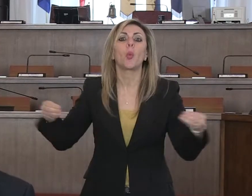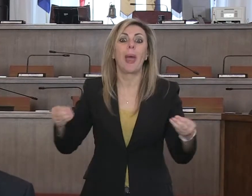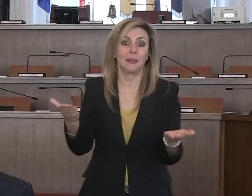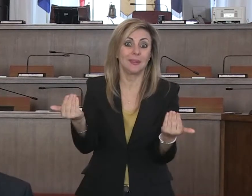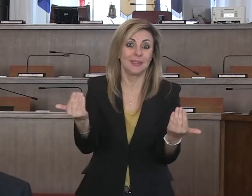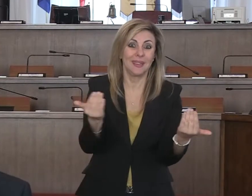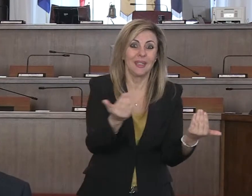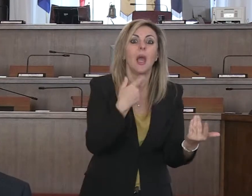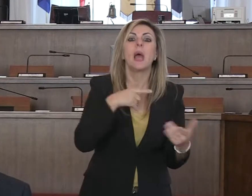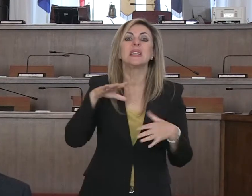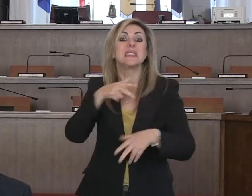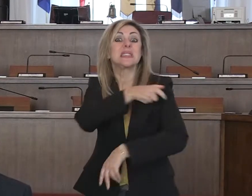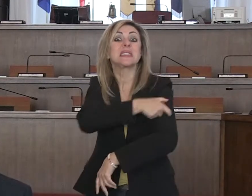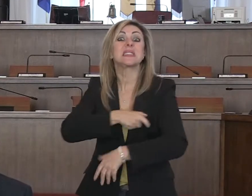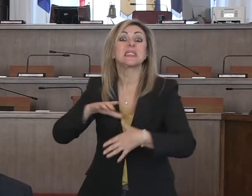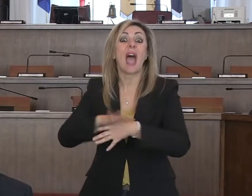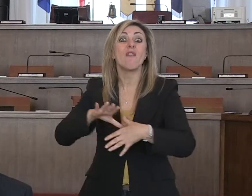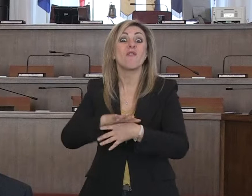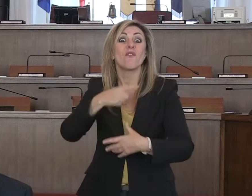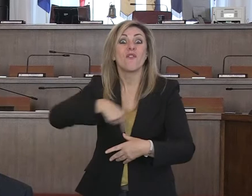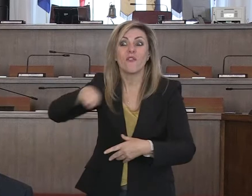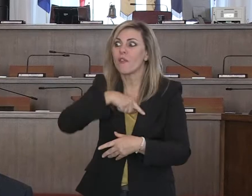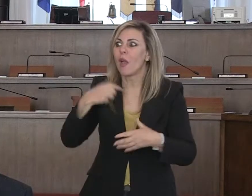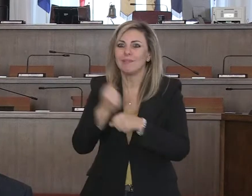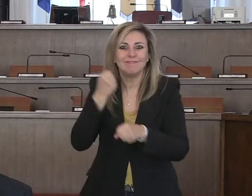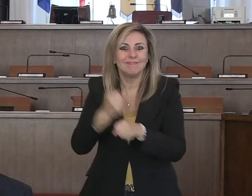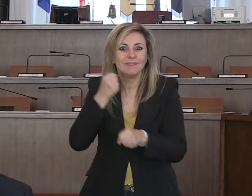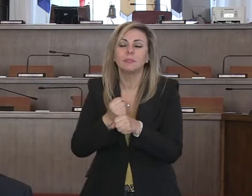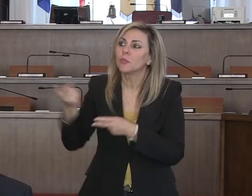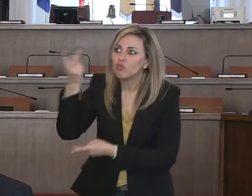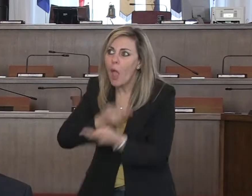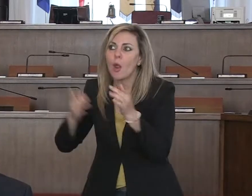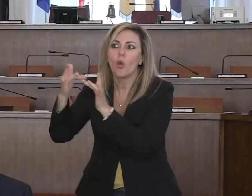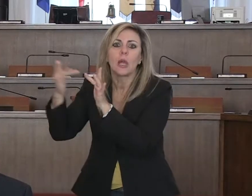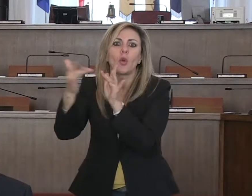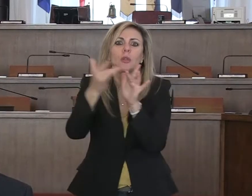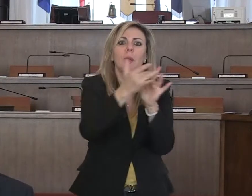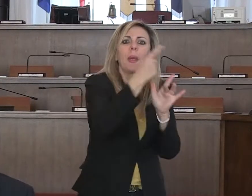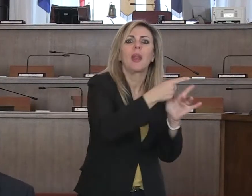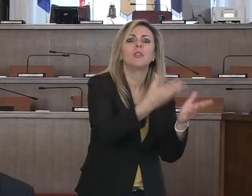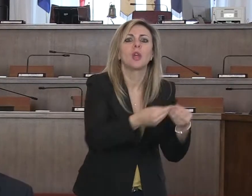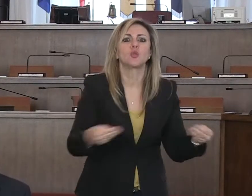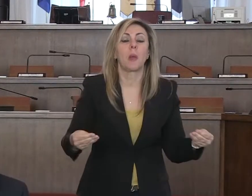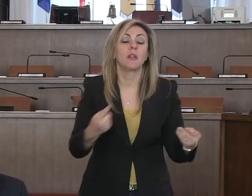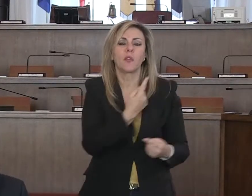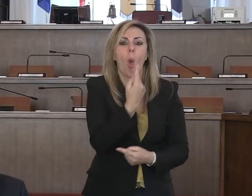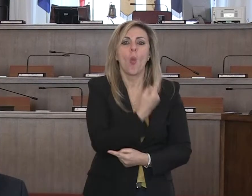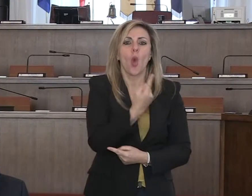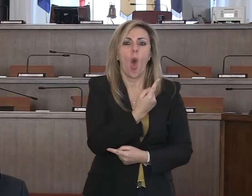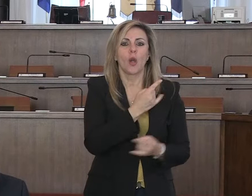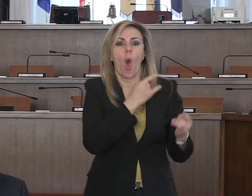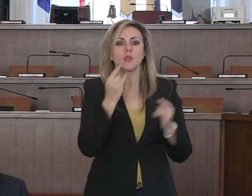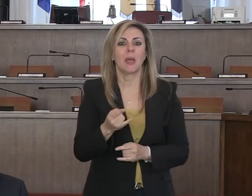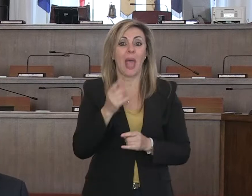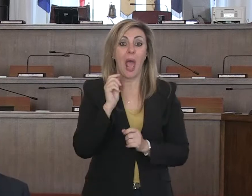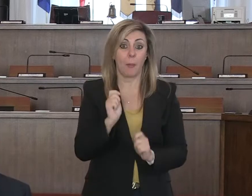persone che sono a noi vicine e che si sono messe a disposizione, tra un'ora all'ospedale di Pescara